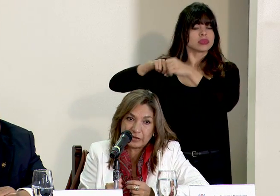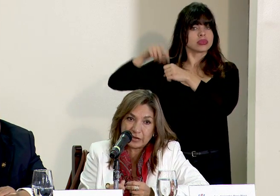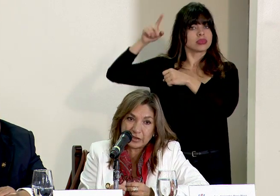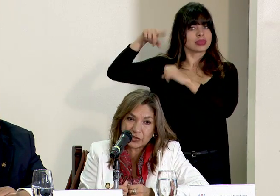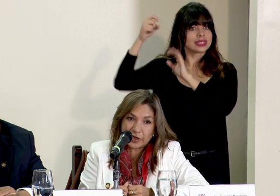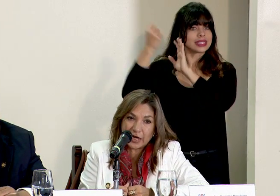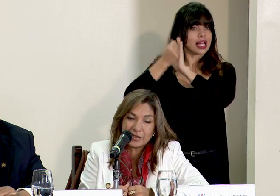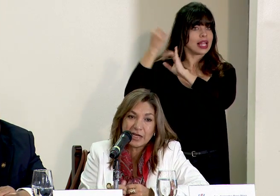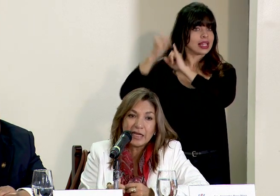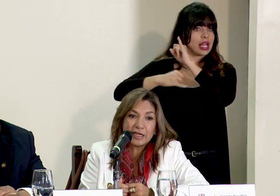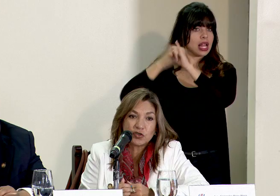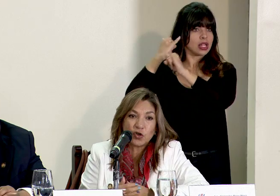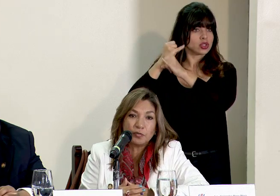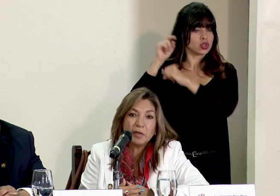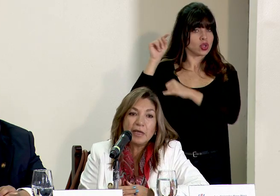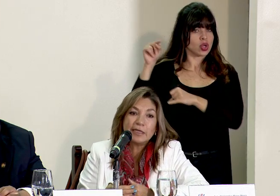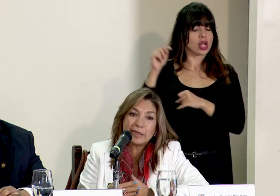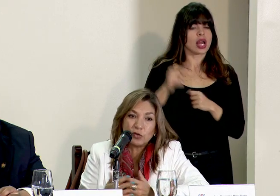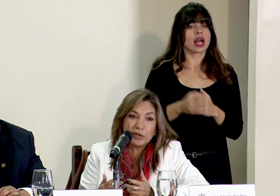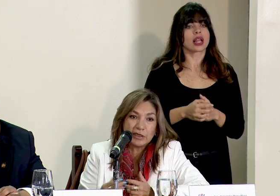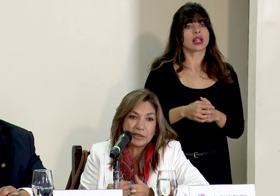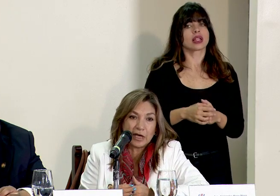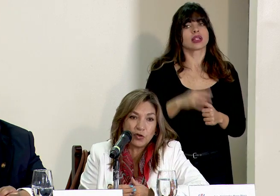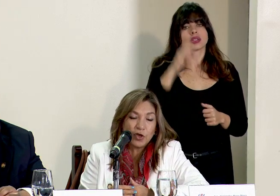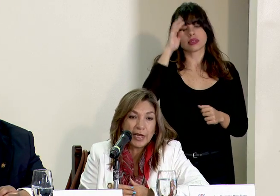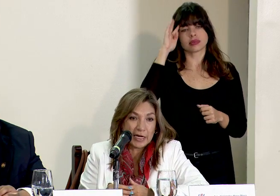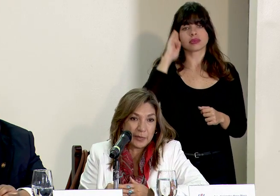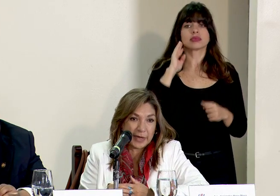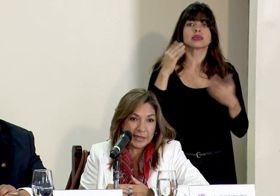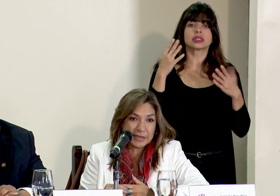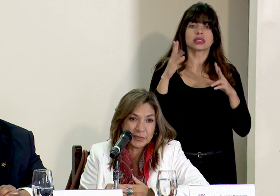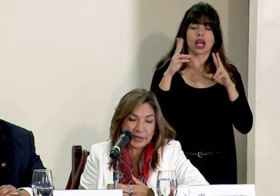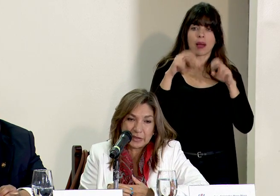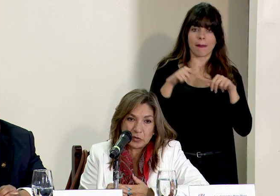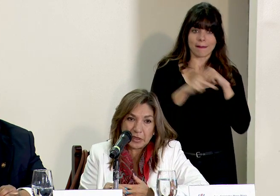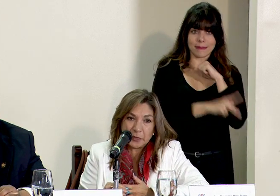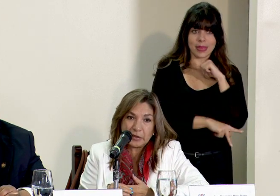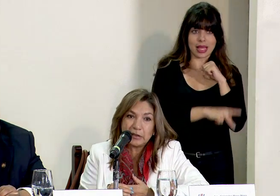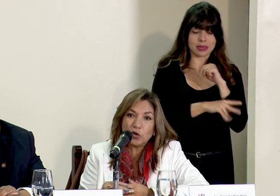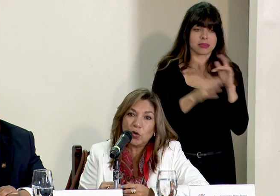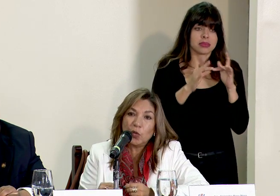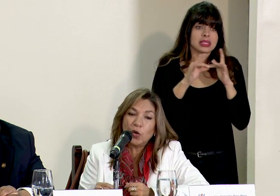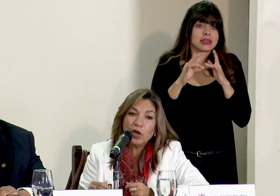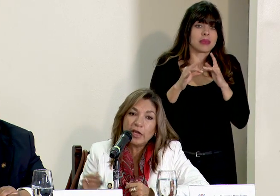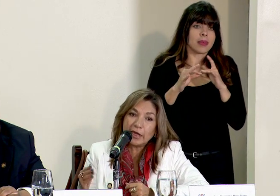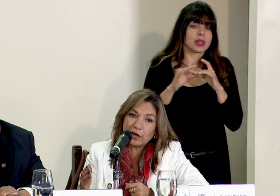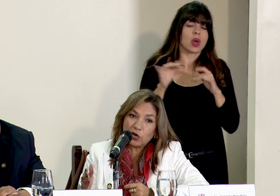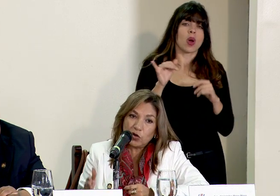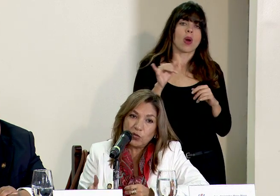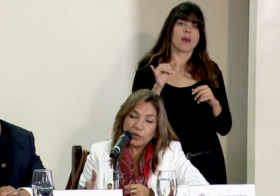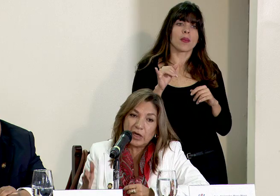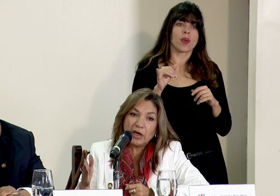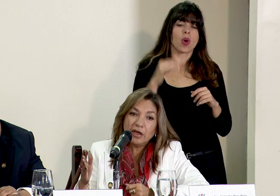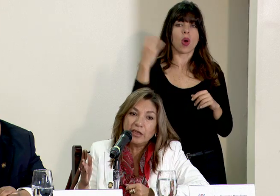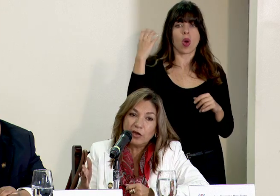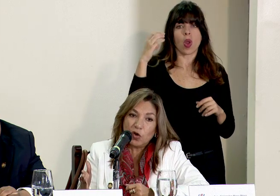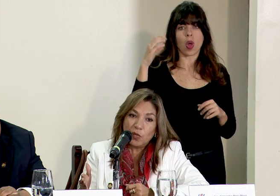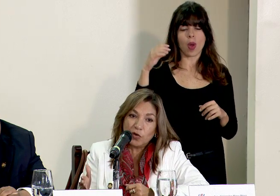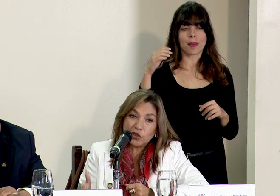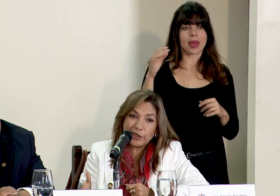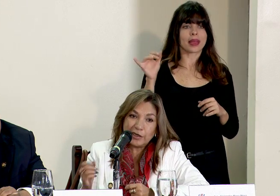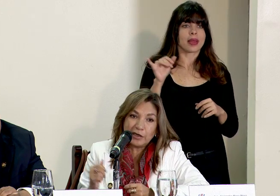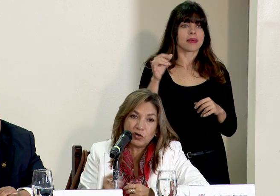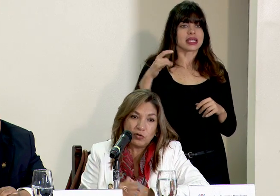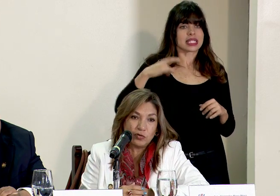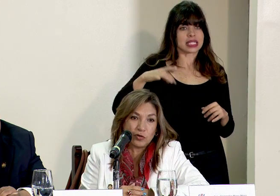de los sellos internacionales que son y se han utilizado en países particularmente como Colombia y